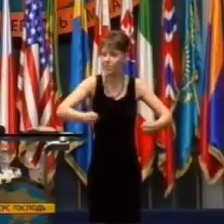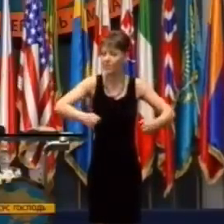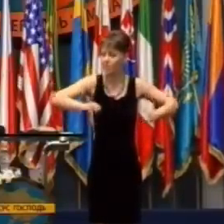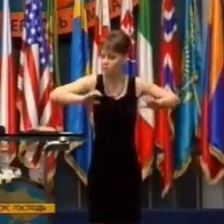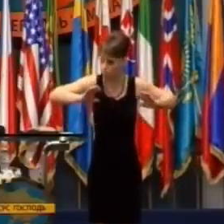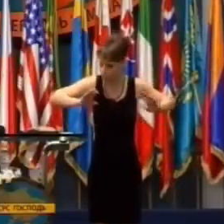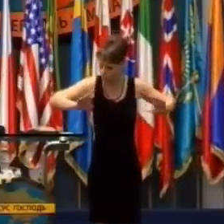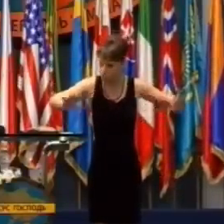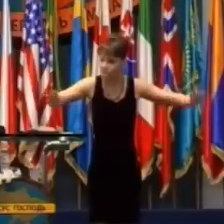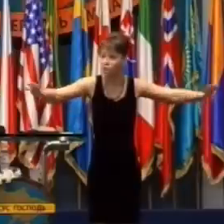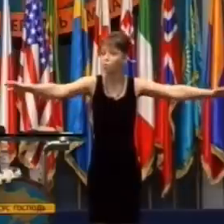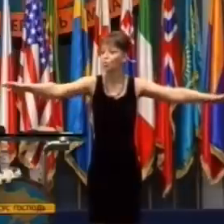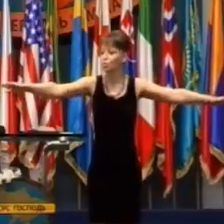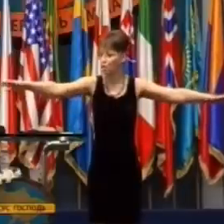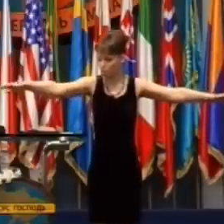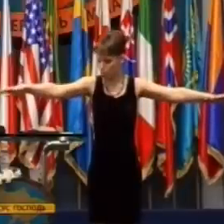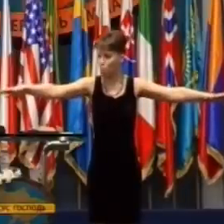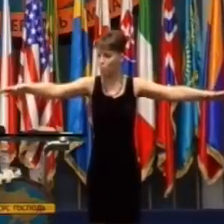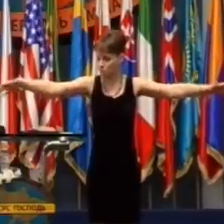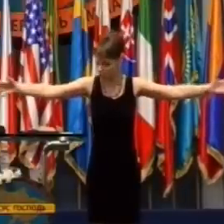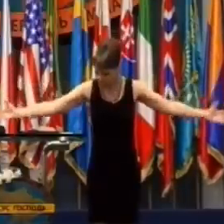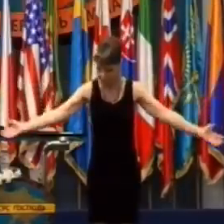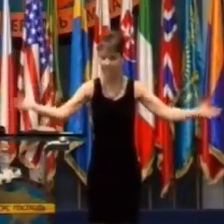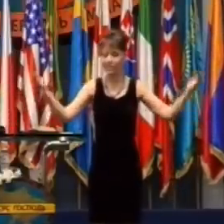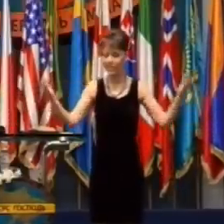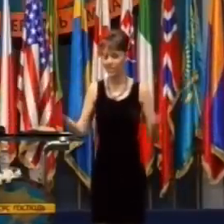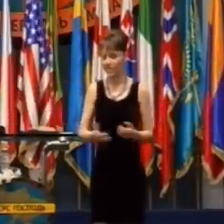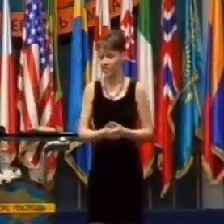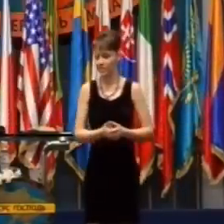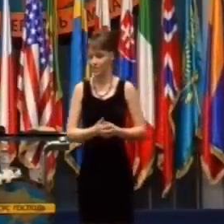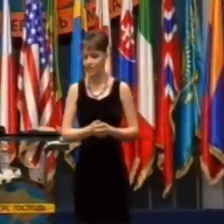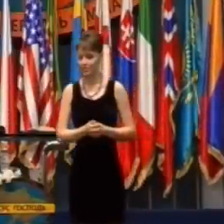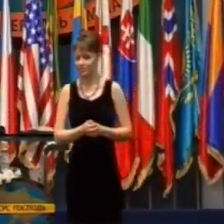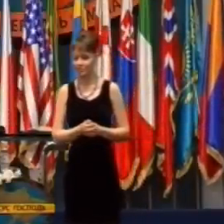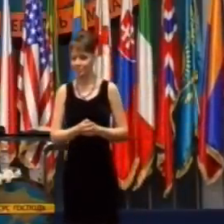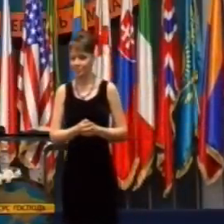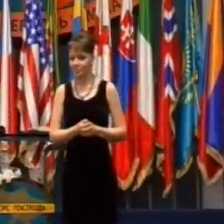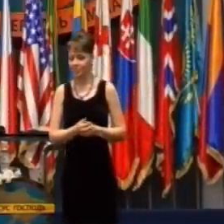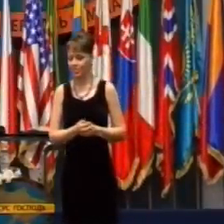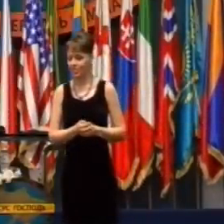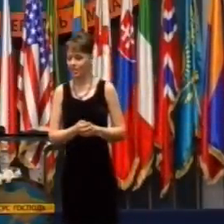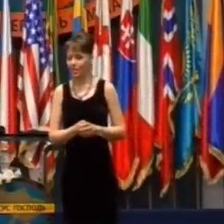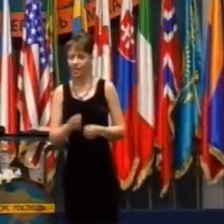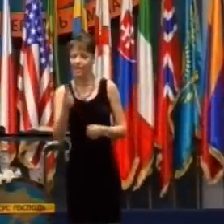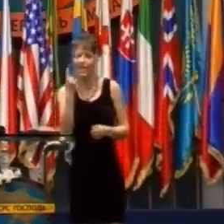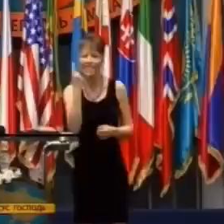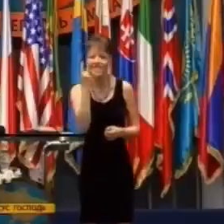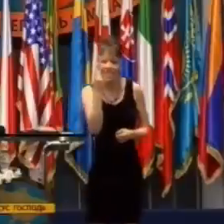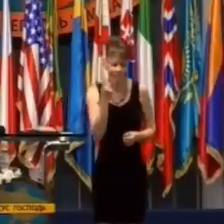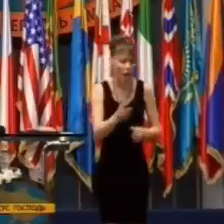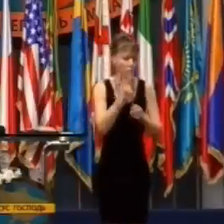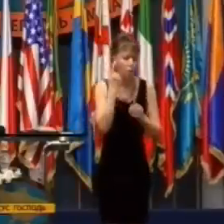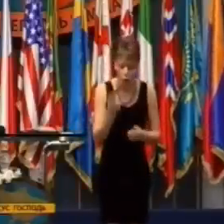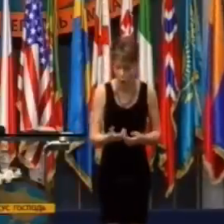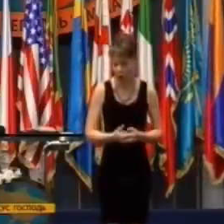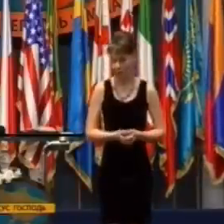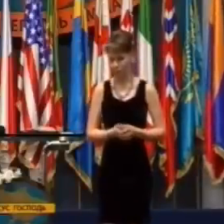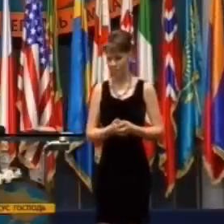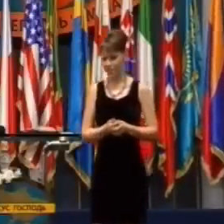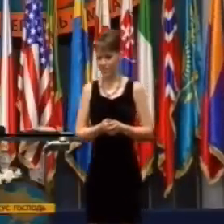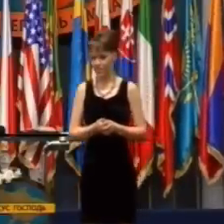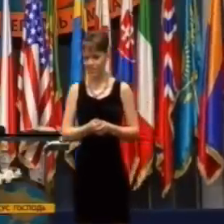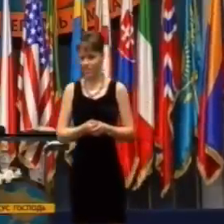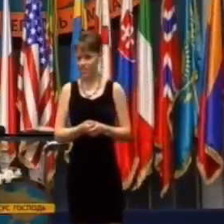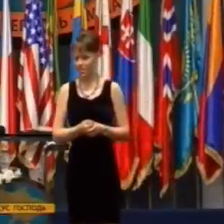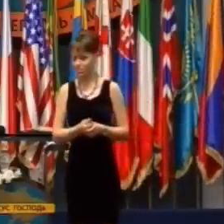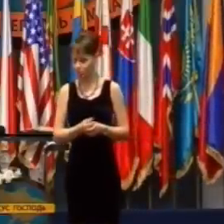tých mŕtvych. a nie len jedného, ale